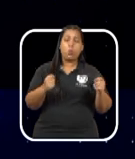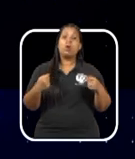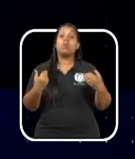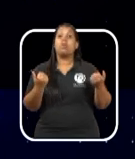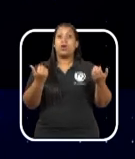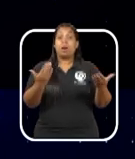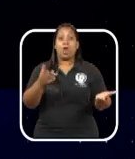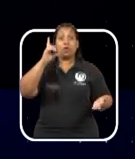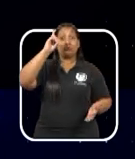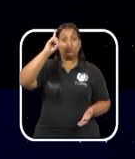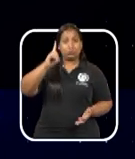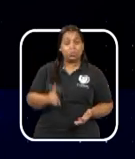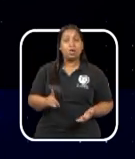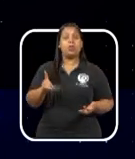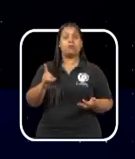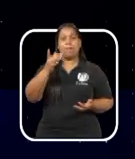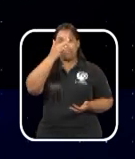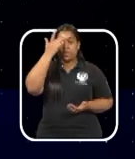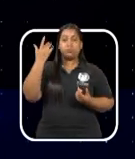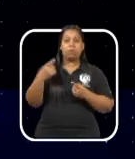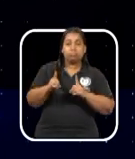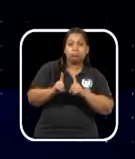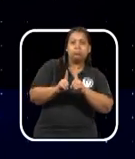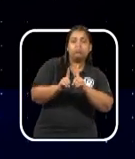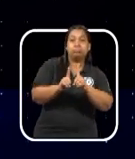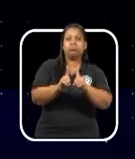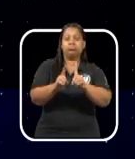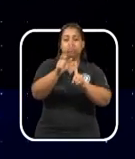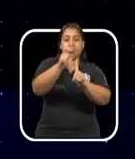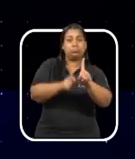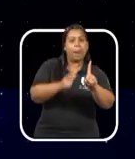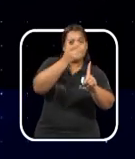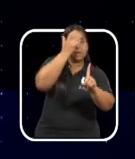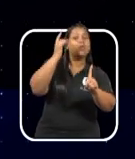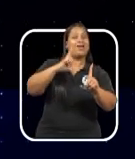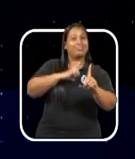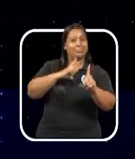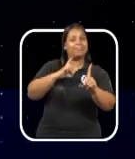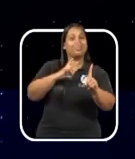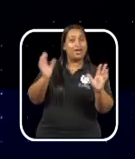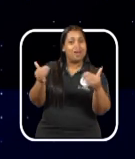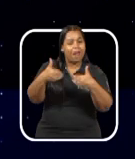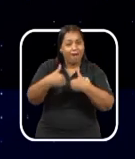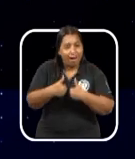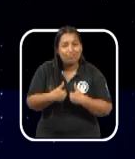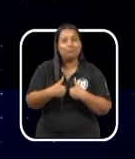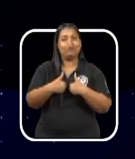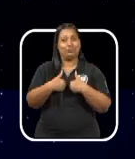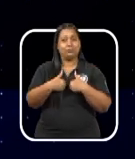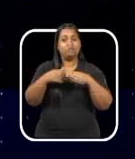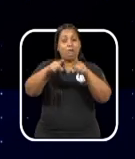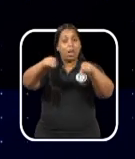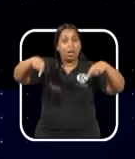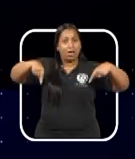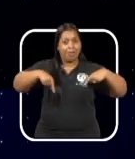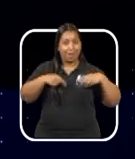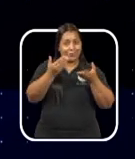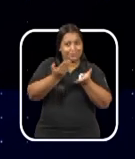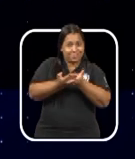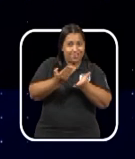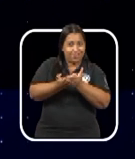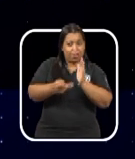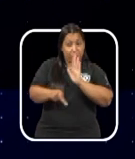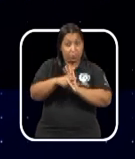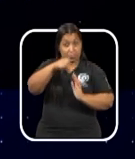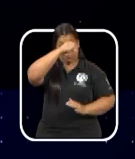o direito a acompanhante especializado para alunos com transtorno do espectro autista nas escolas municipais.